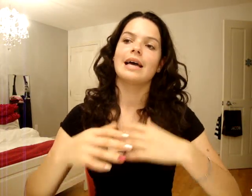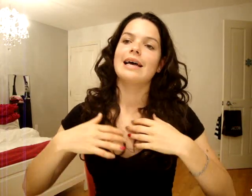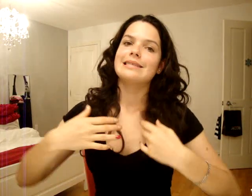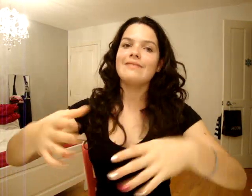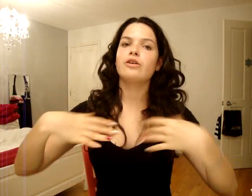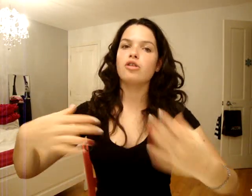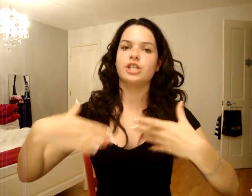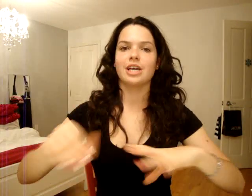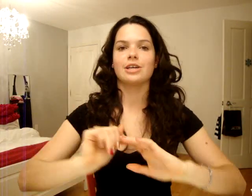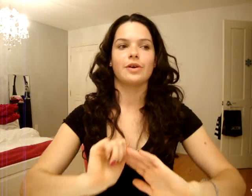Ça évacue le méchant.